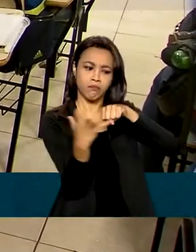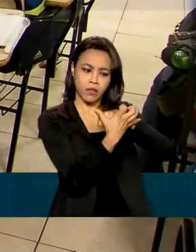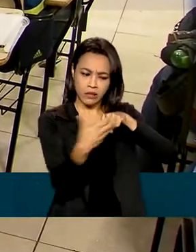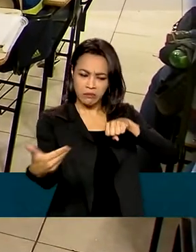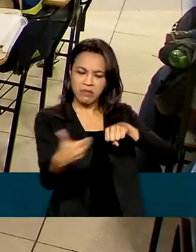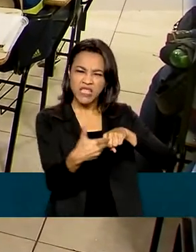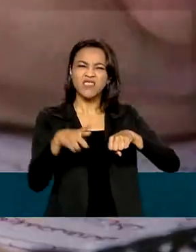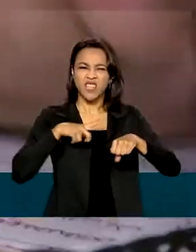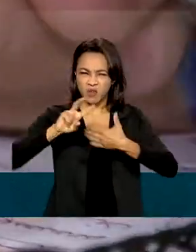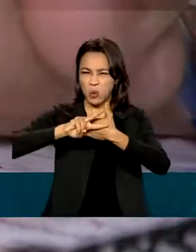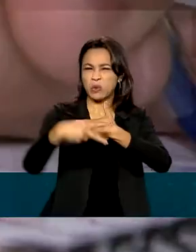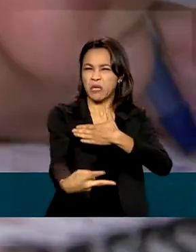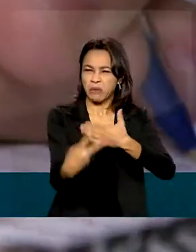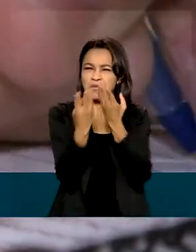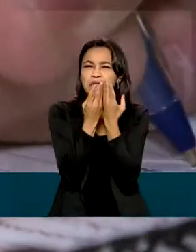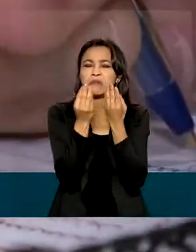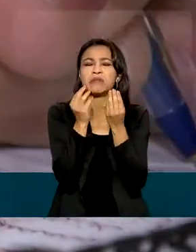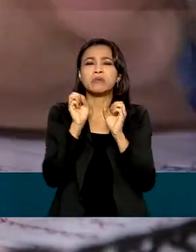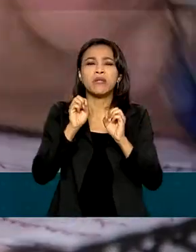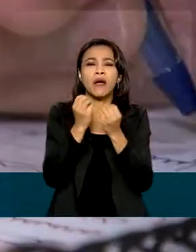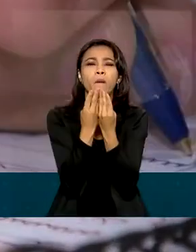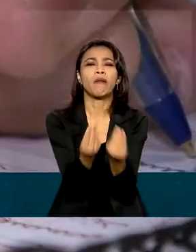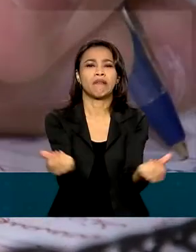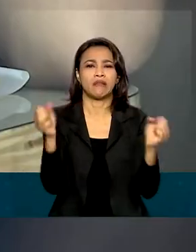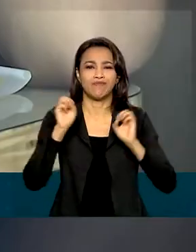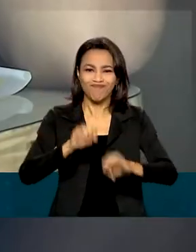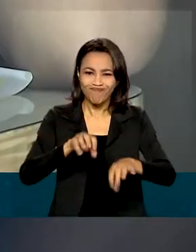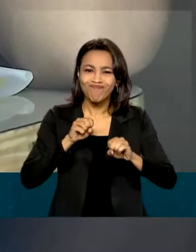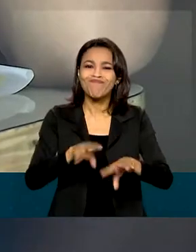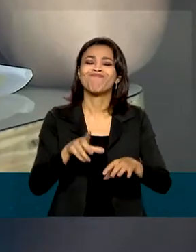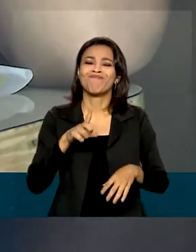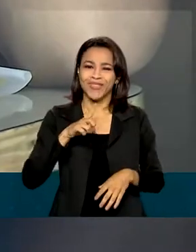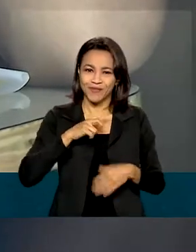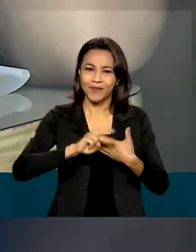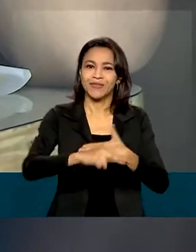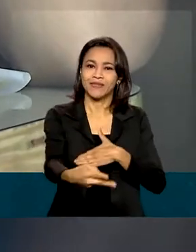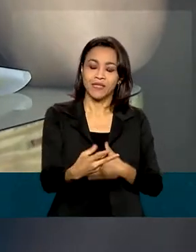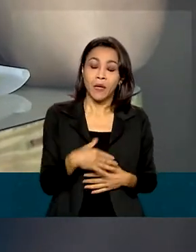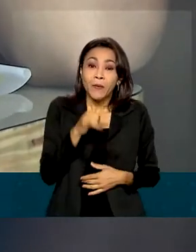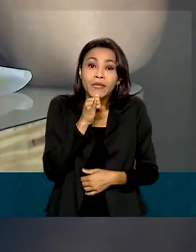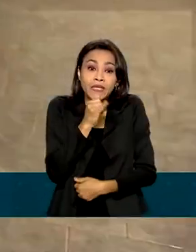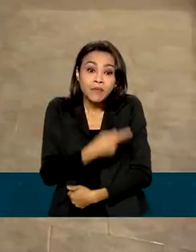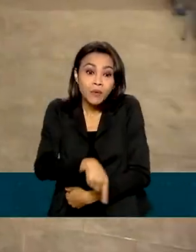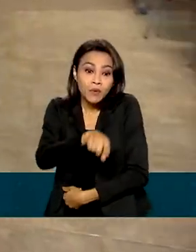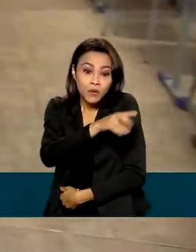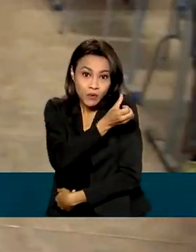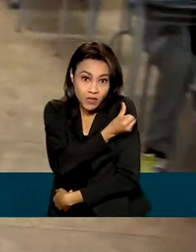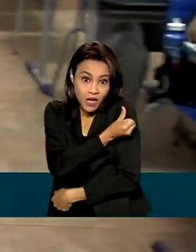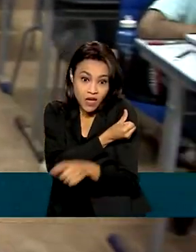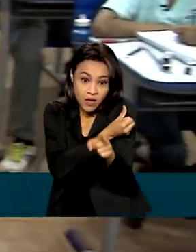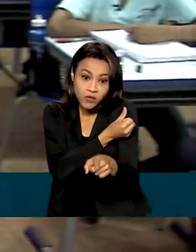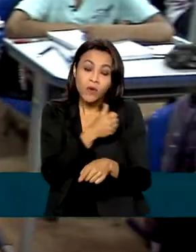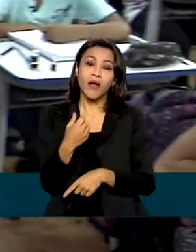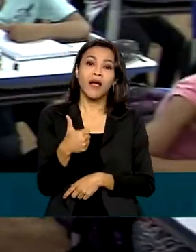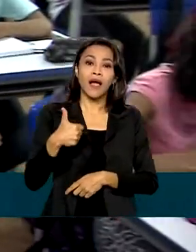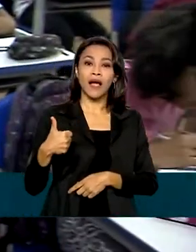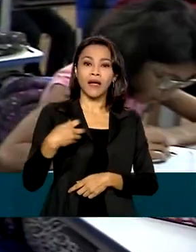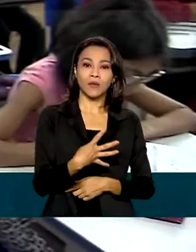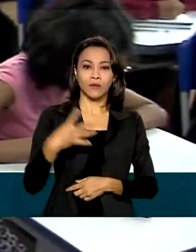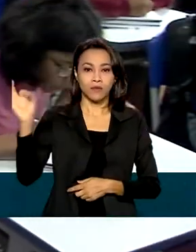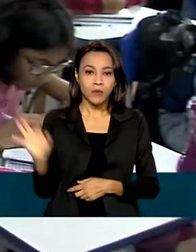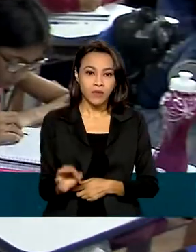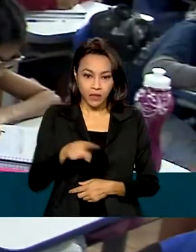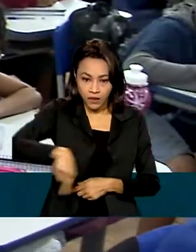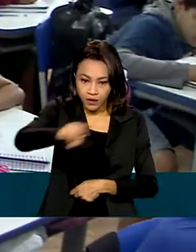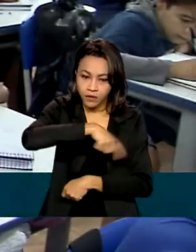afetou a qualidade do ensino. No sexto ano do ensino fundamental, por exemplo, apenas 14% dos